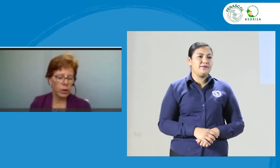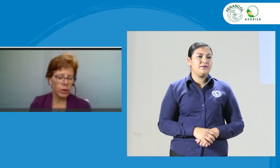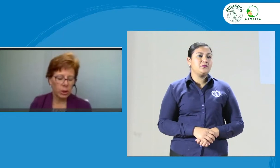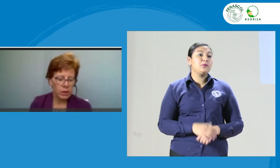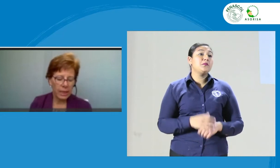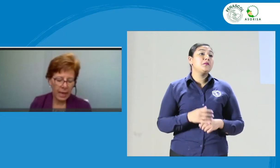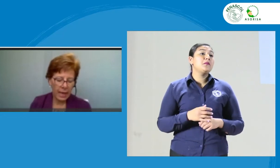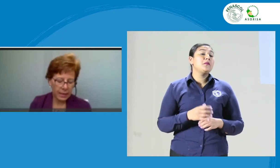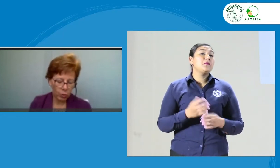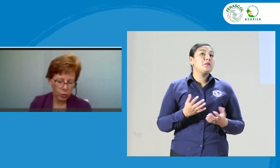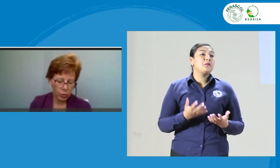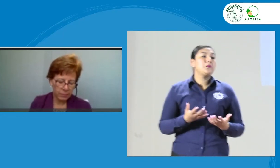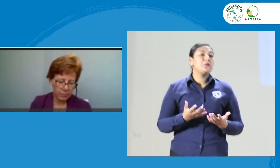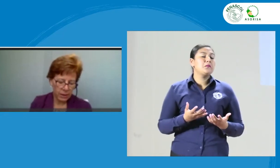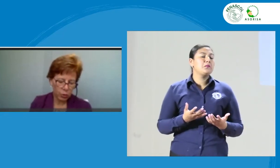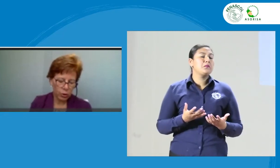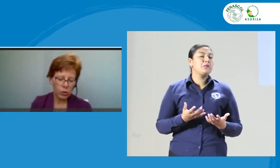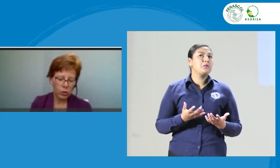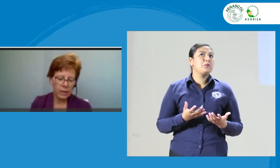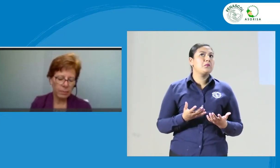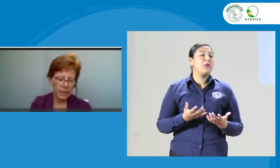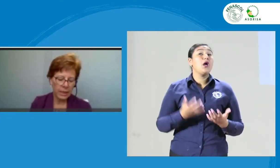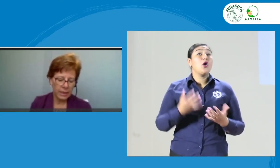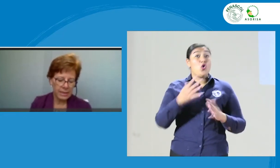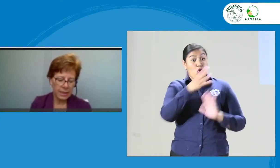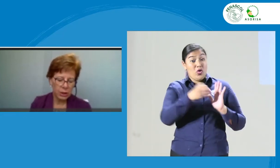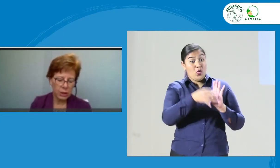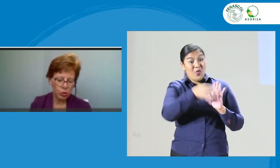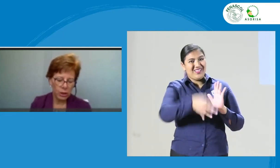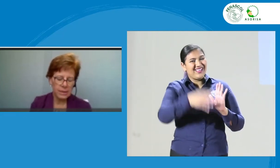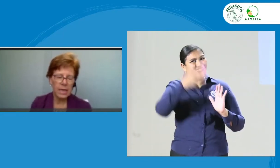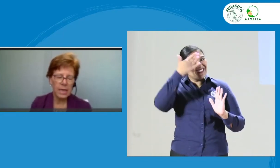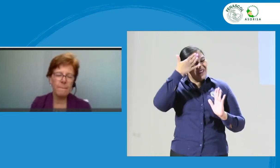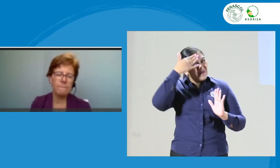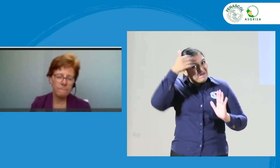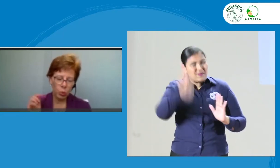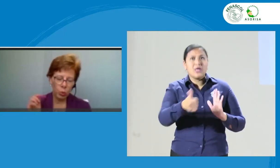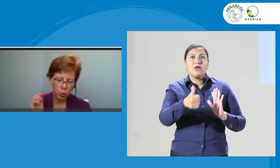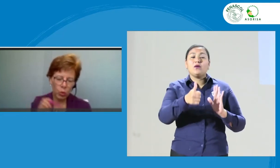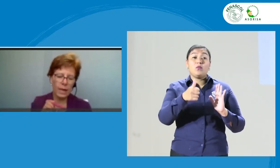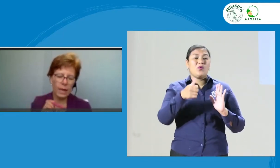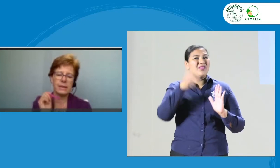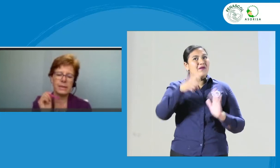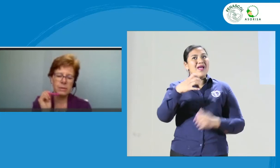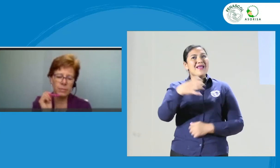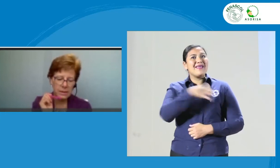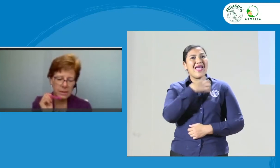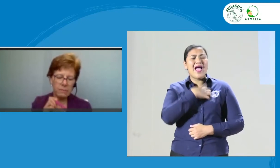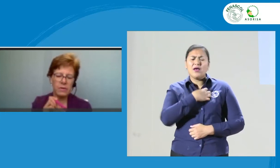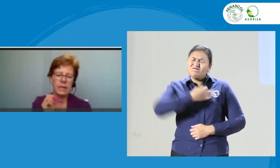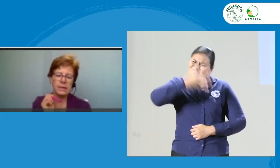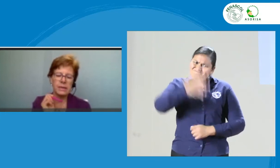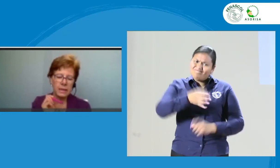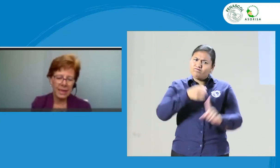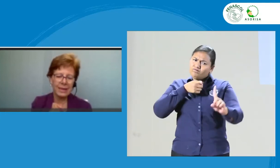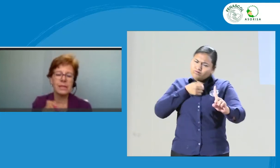Pero pues lo que creo es que hay que conocer bien el código de ética para que las quejas de ustedes sean puntuales, específicas,